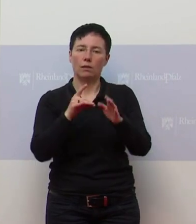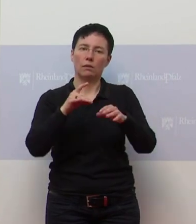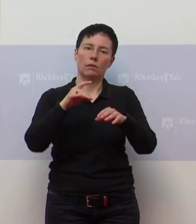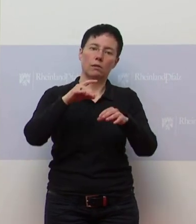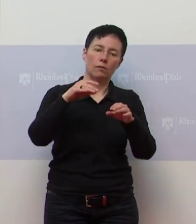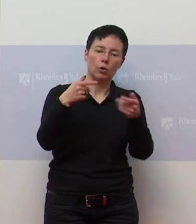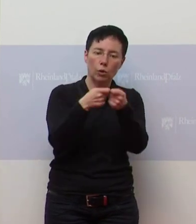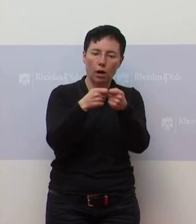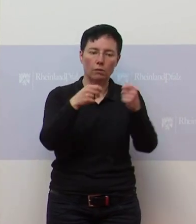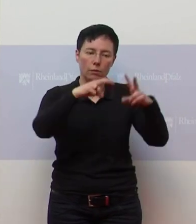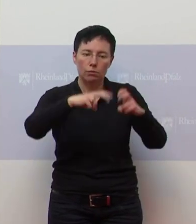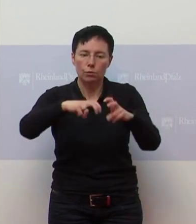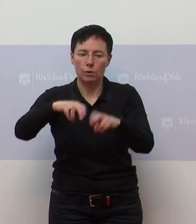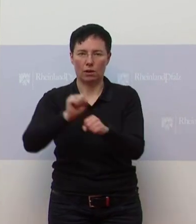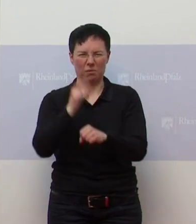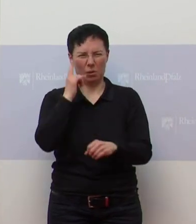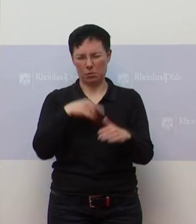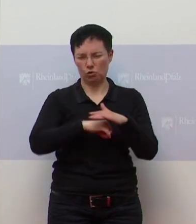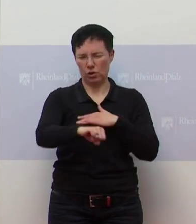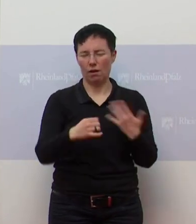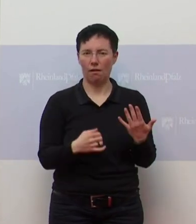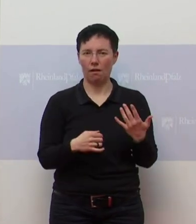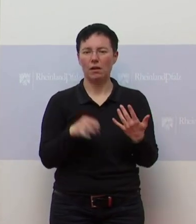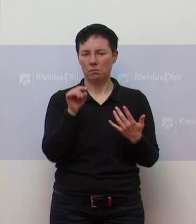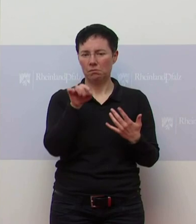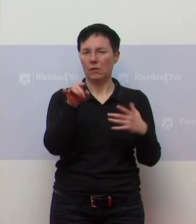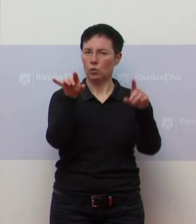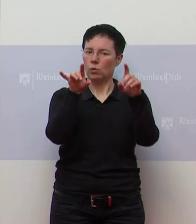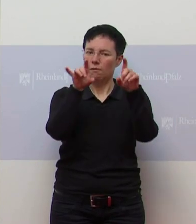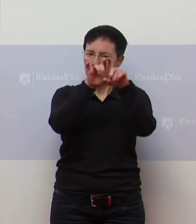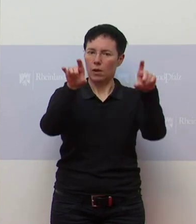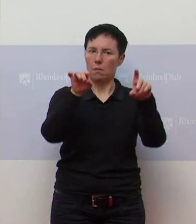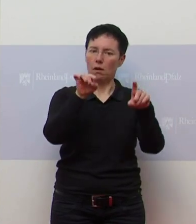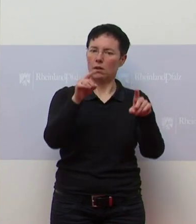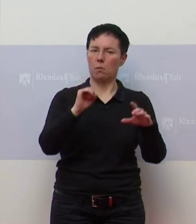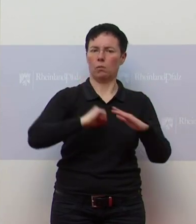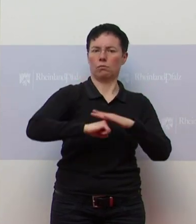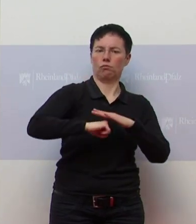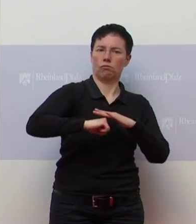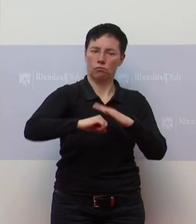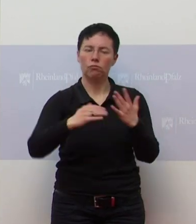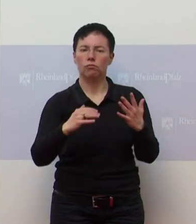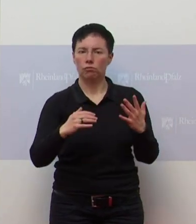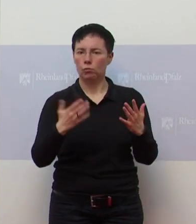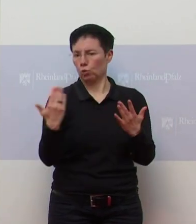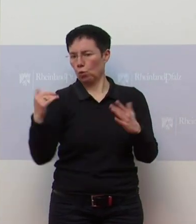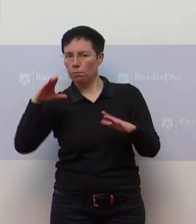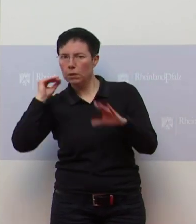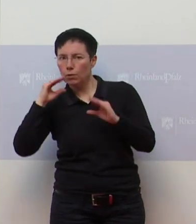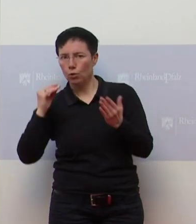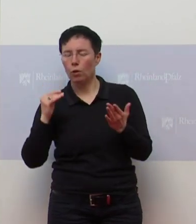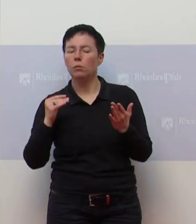ich, geht aber sehr schnell. Das ist ein sehr agiles Unternehmen, was wir schon mitgekriegt haben, ist sehr schnell dann auch im Aufbau von dem Ganzen.